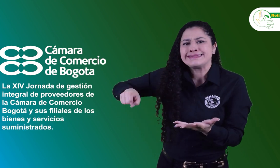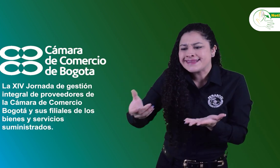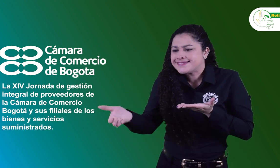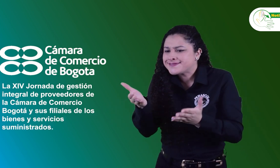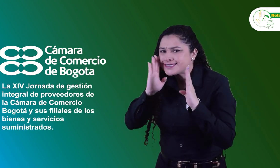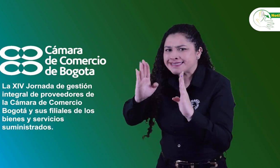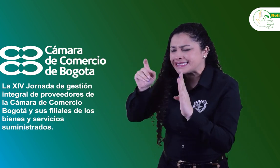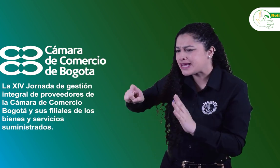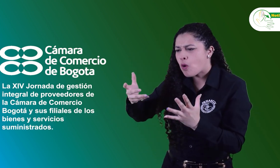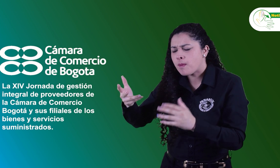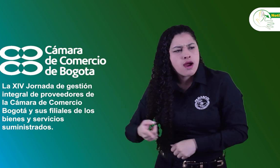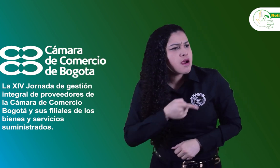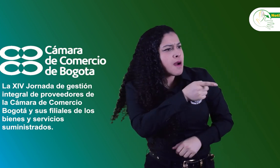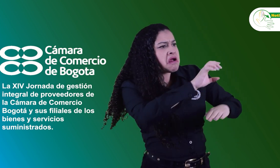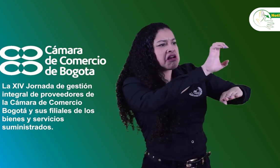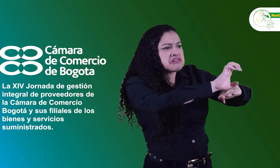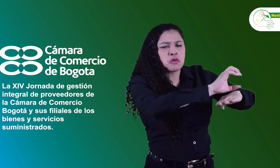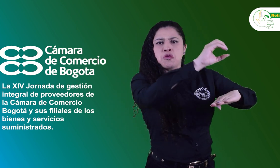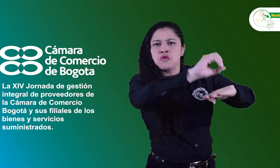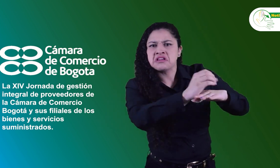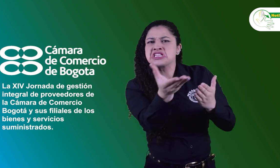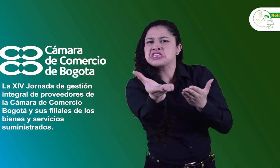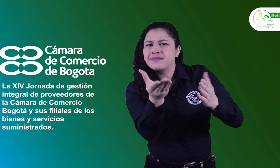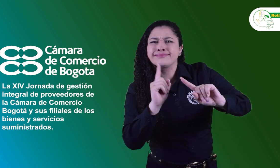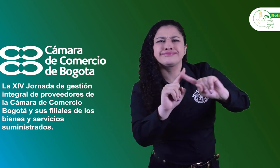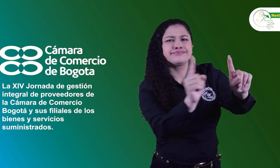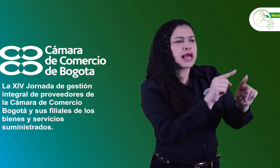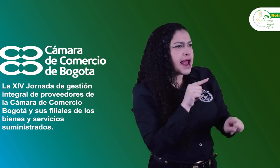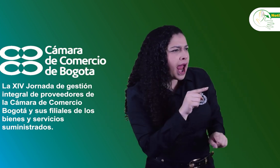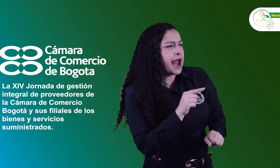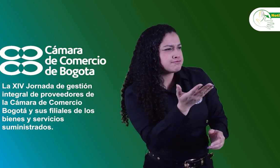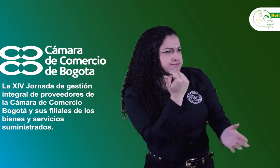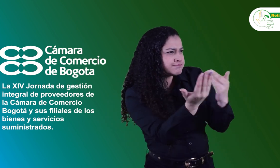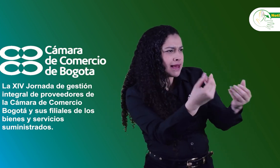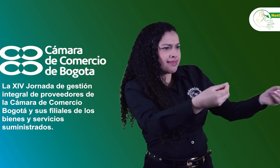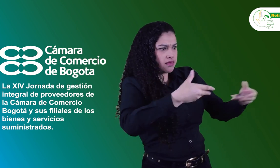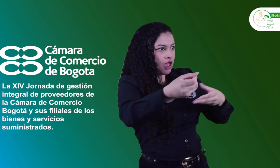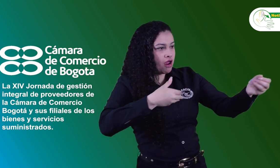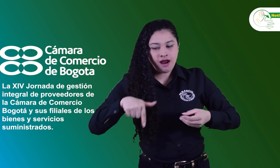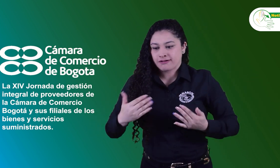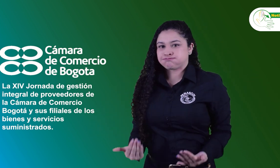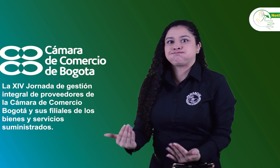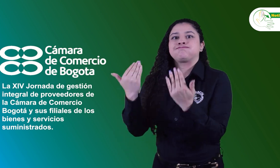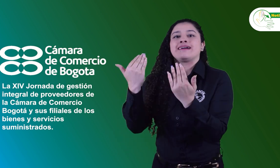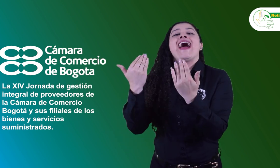jornada de gestión integral. En este evento, las diferentes intervenciones